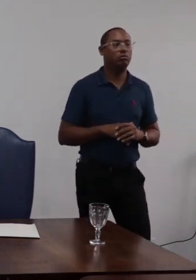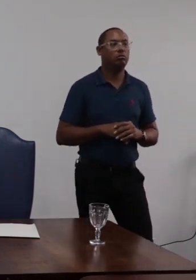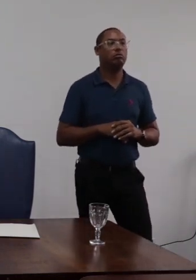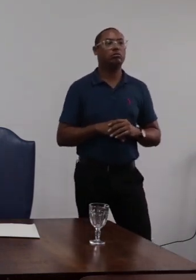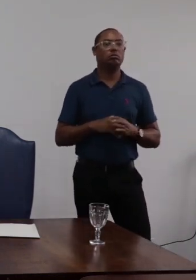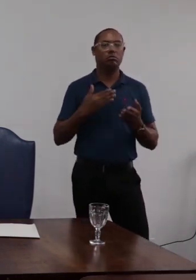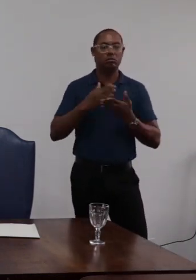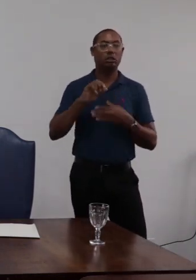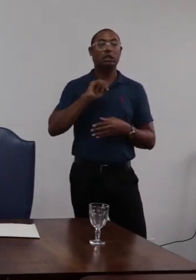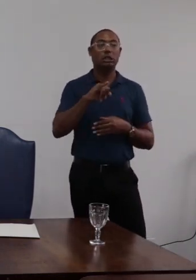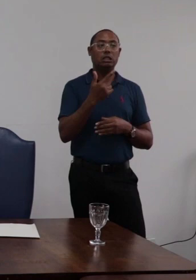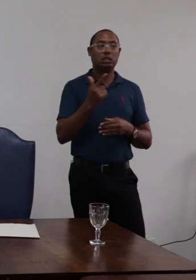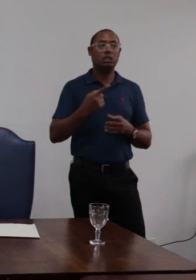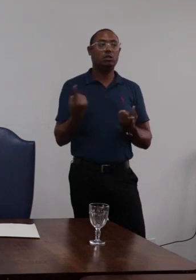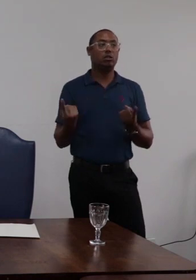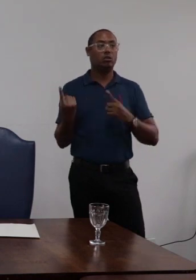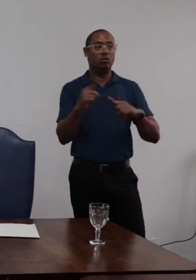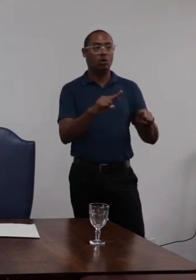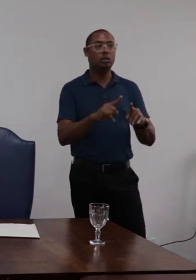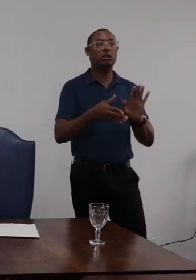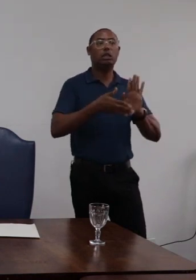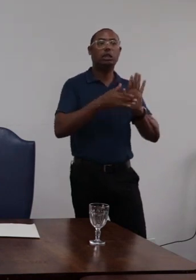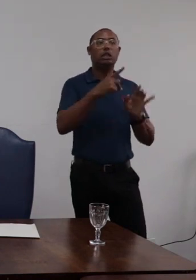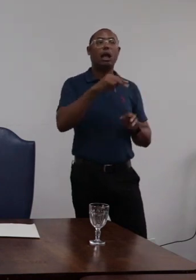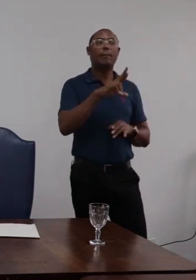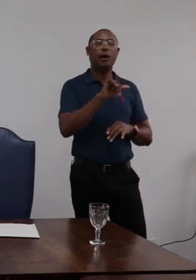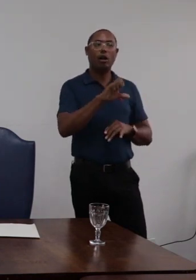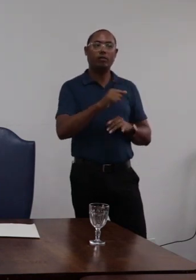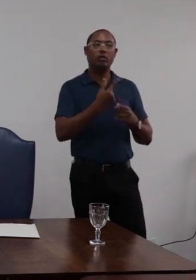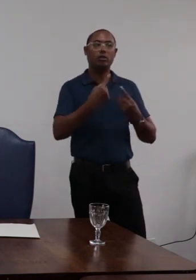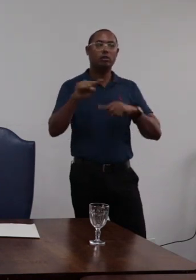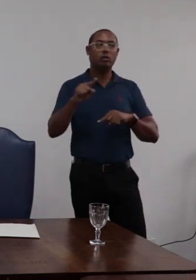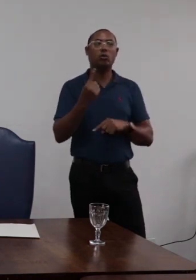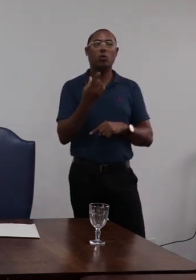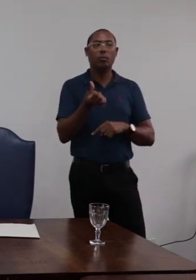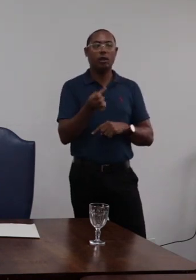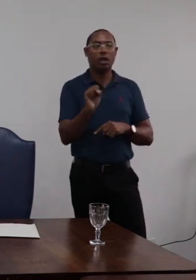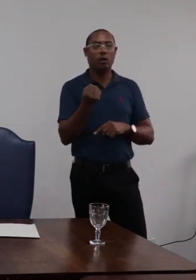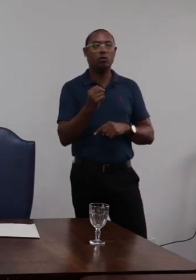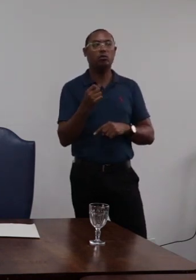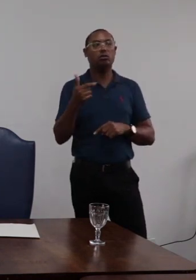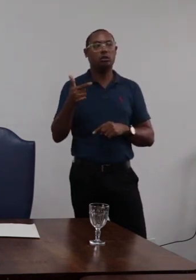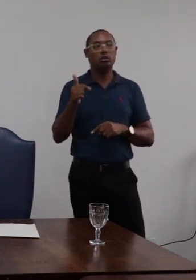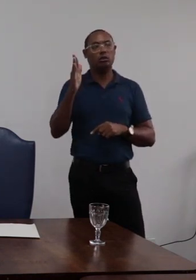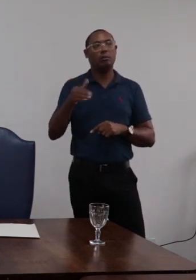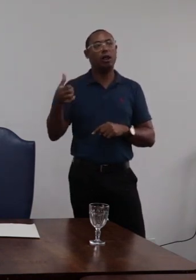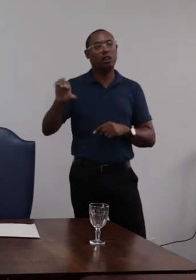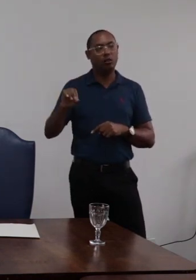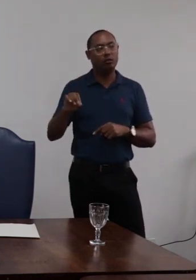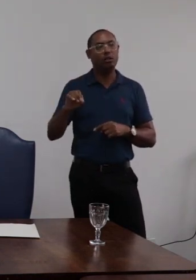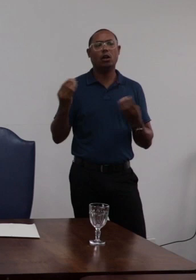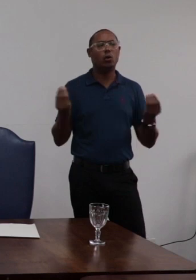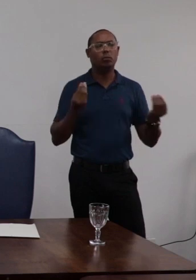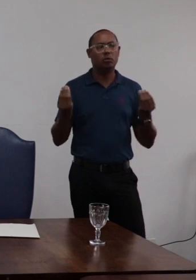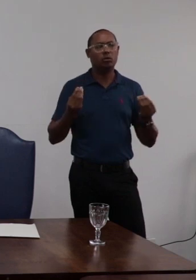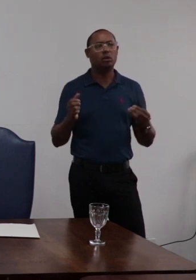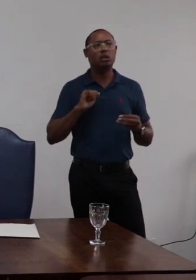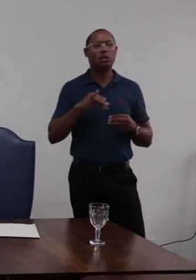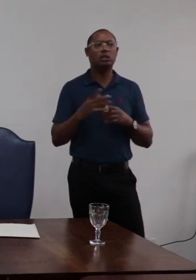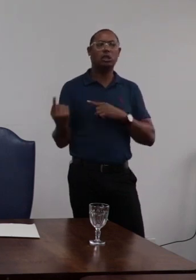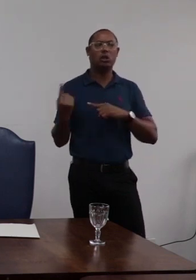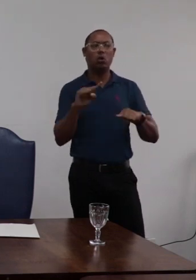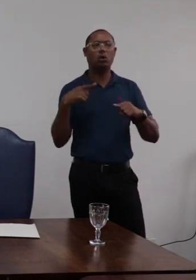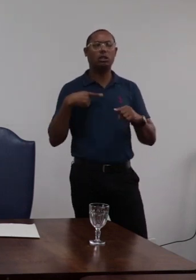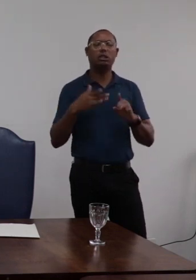se não há contrariedade nas provas por que contrariar o artigo 168 da lei 812 barra 90 e se houve